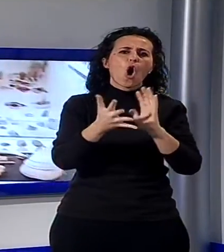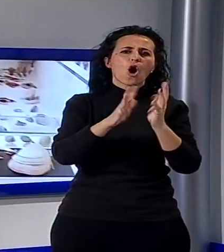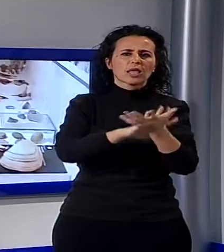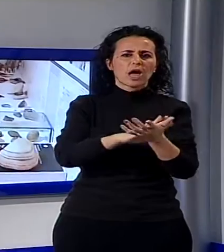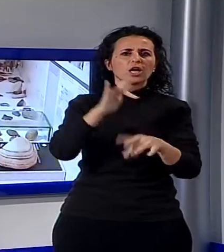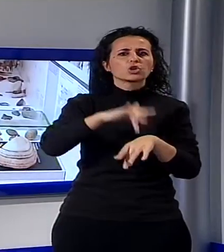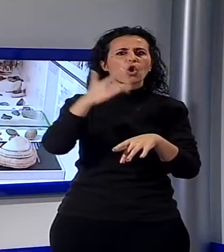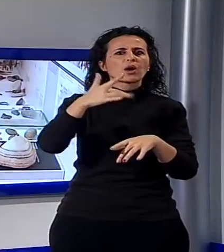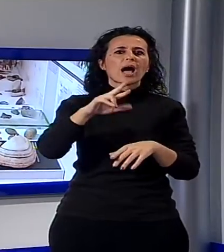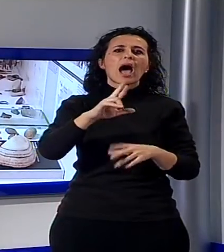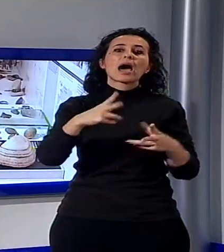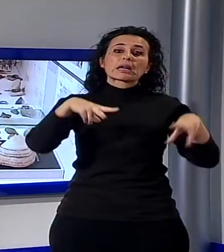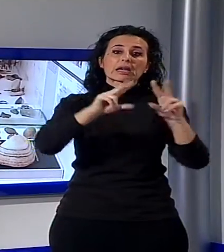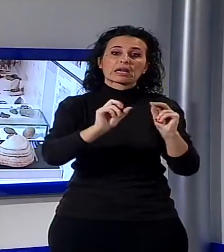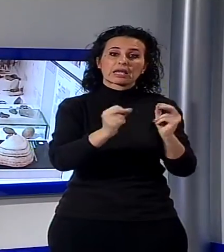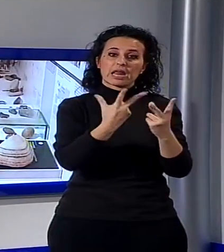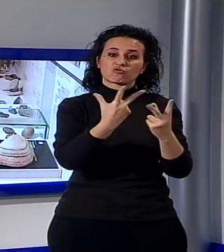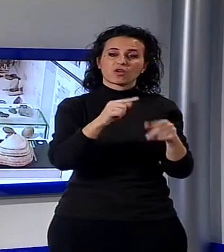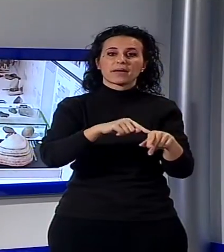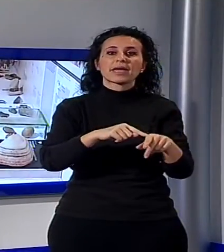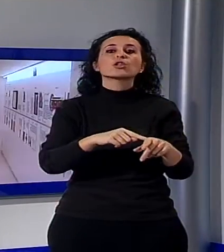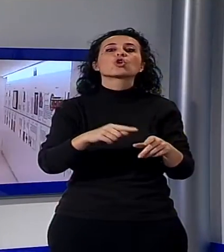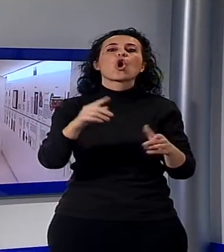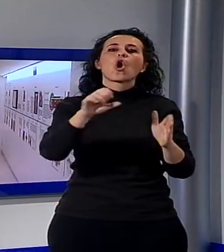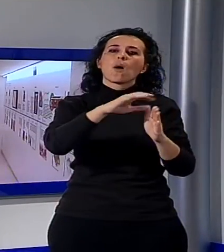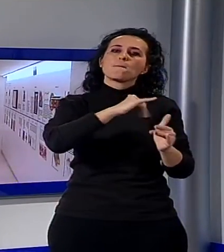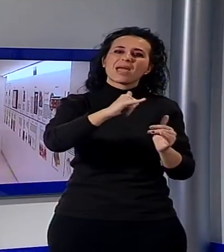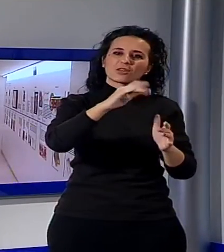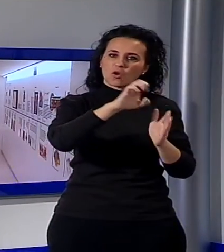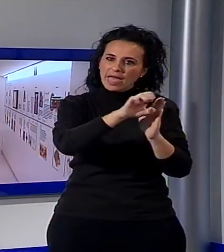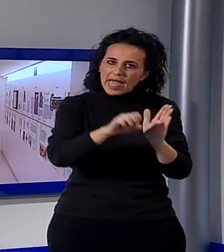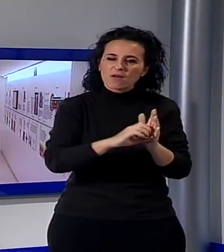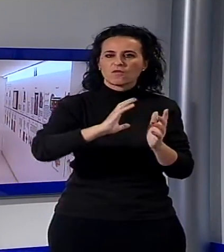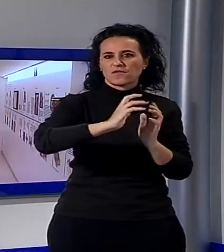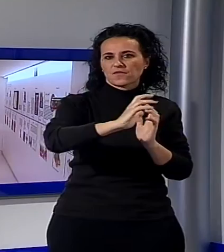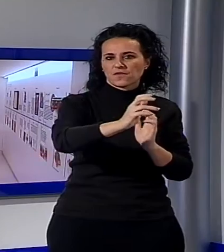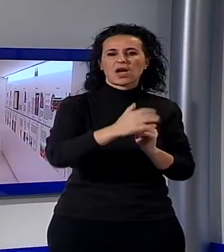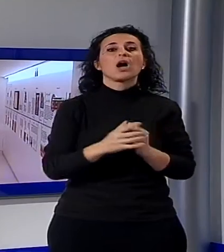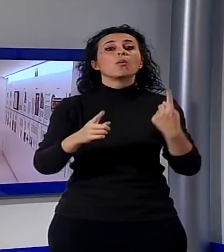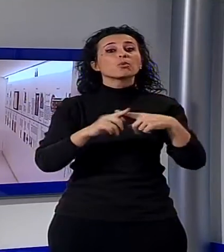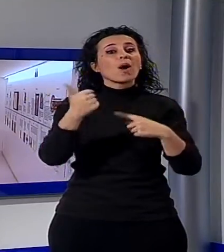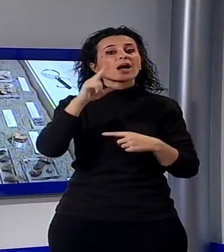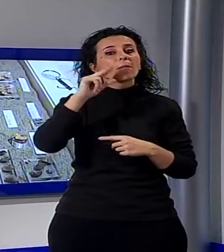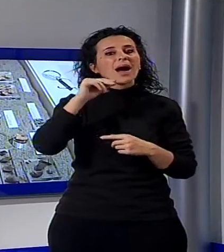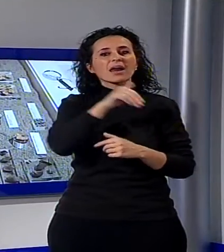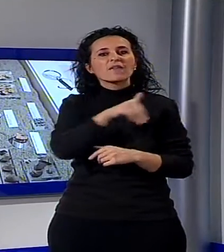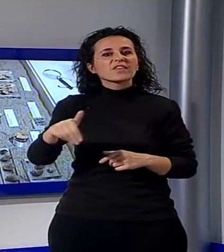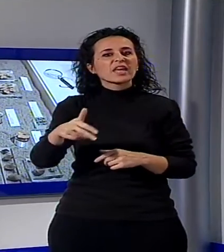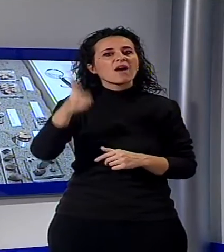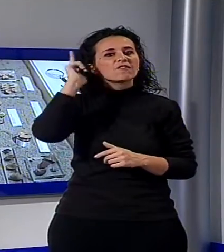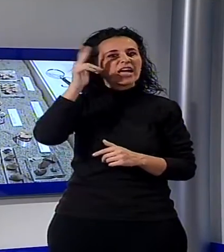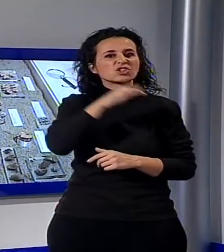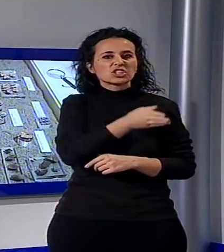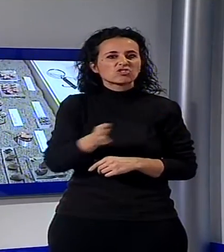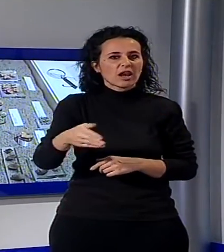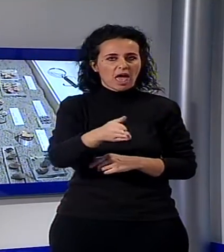storia romana, medievale, fino agli approfondimenti sulla via Francigena che passava proprio di fronte al sito del museo. L'idea è quella di dare